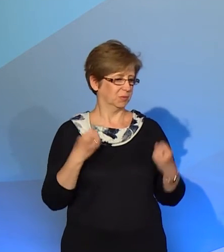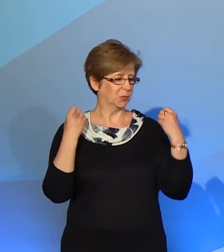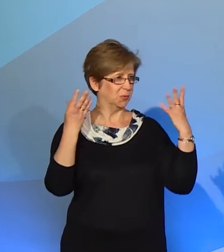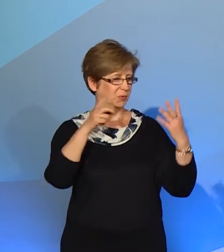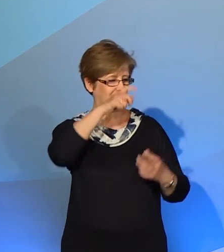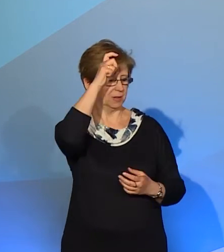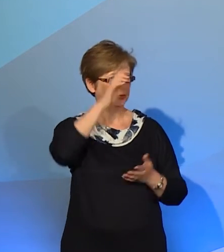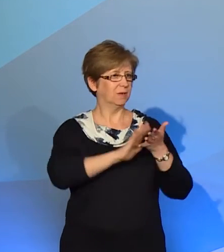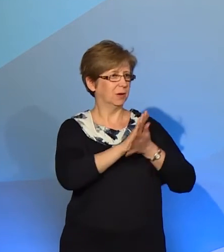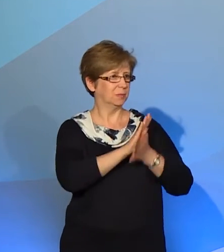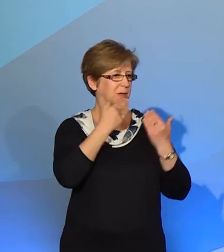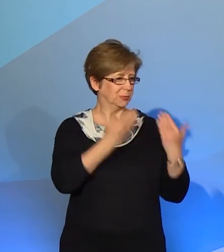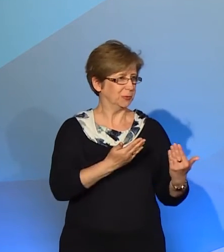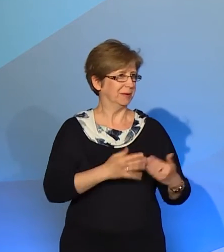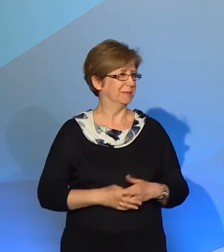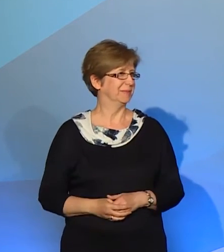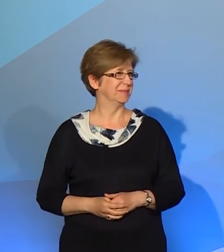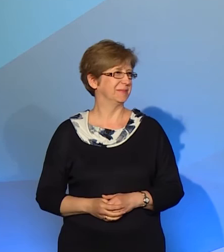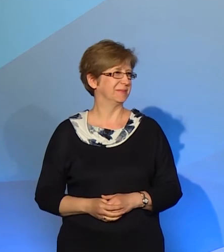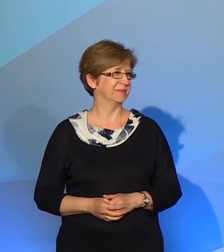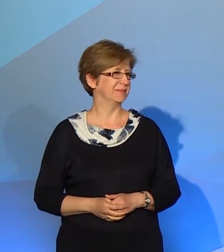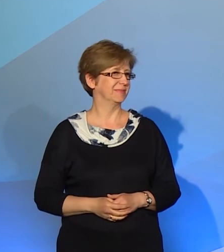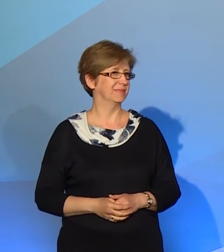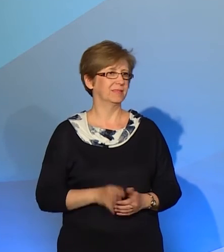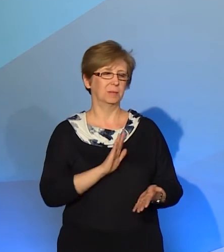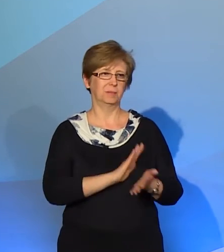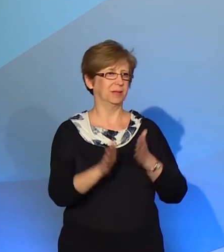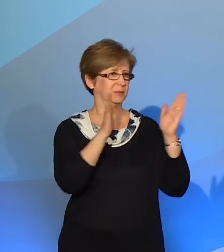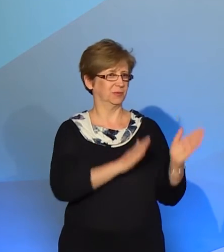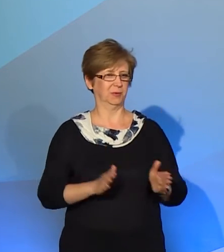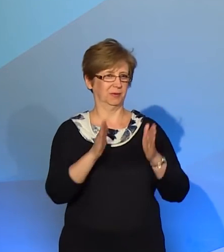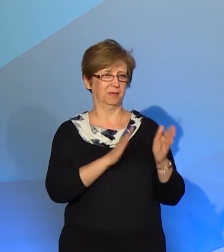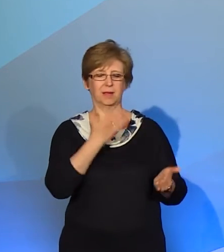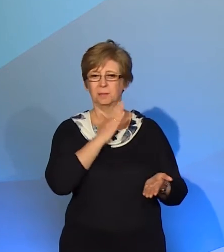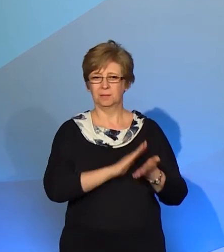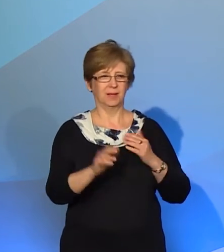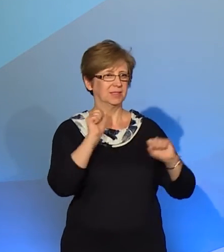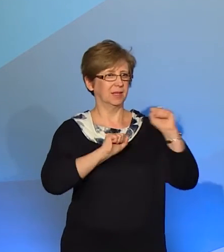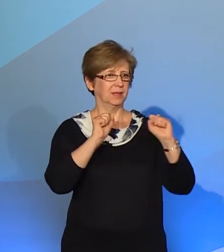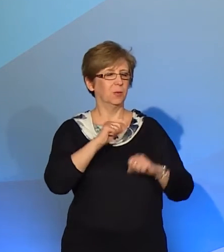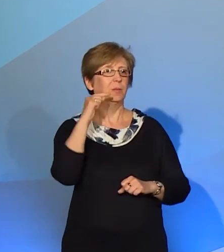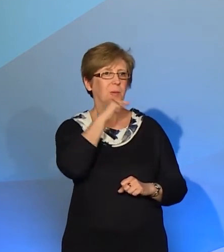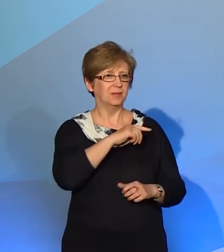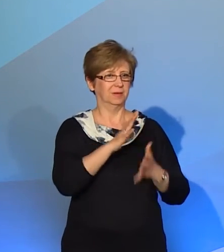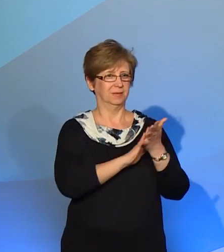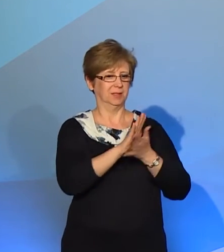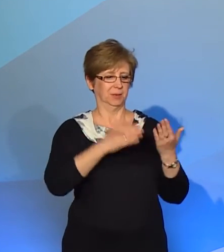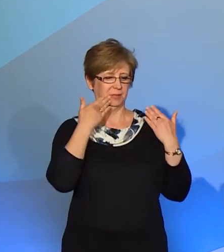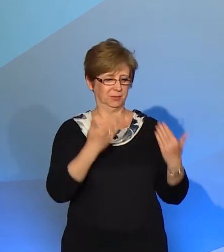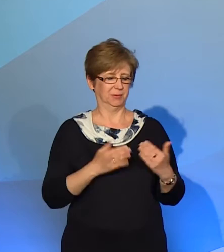To znaczy odmigał, dziękuję. Bez przygotowania, bez treningu potrafi zamigać, dziękuję. Ja mam nadzieję, że w Polsce